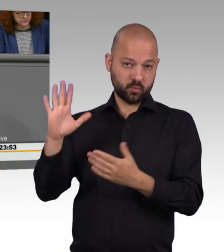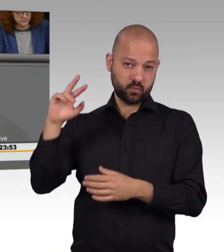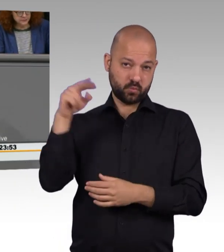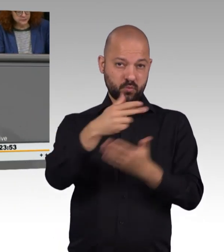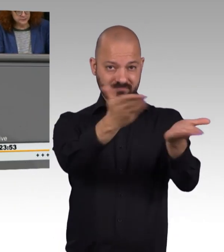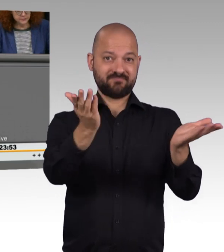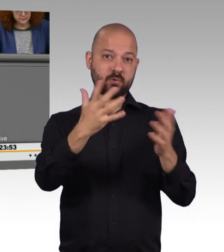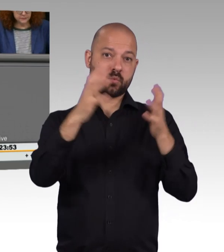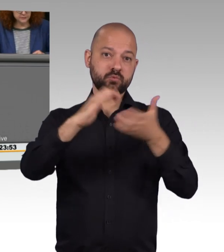Sie derzeit noch nicht.